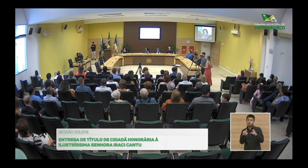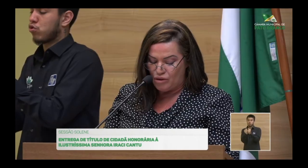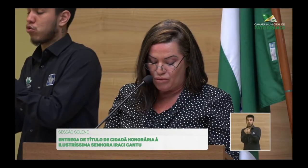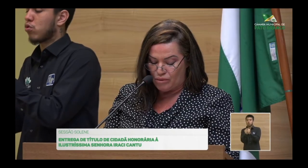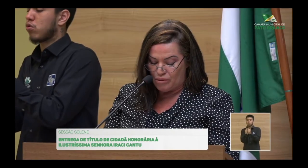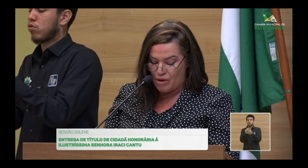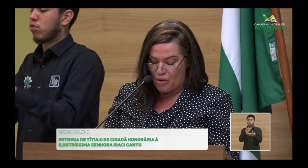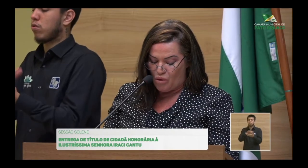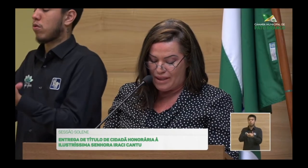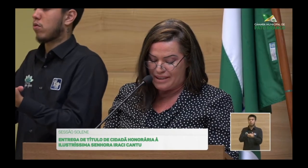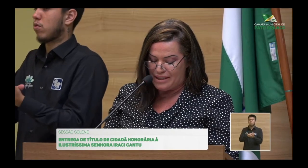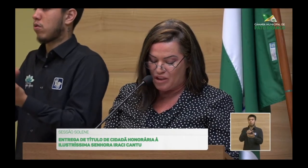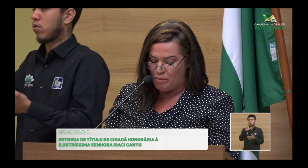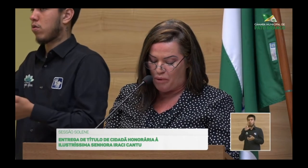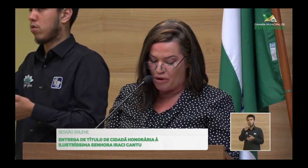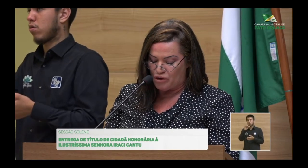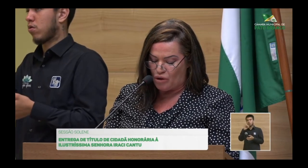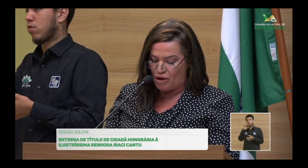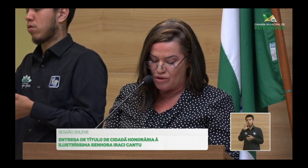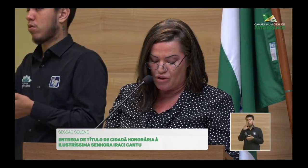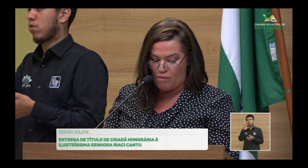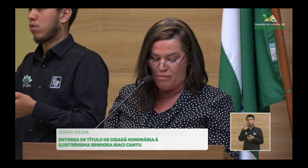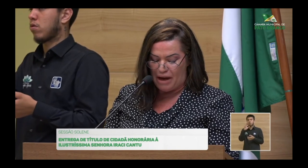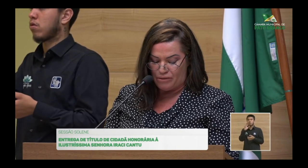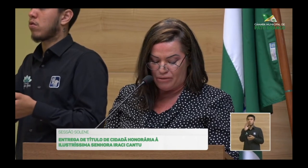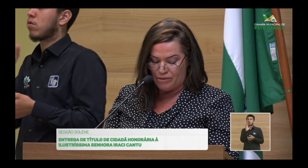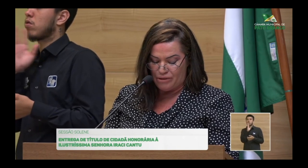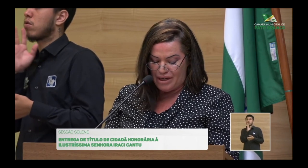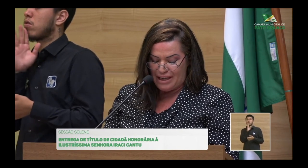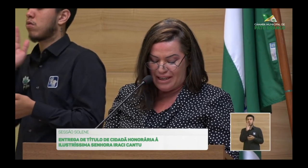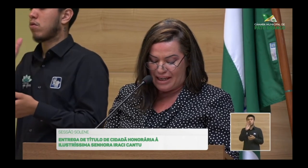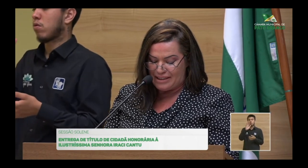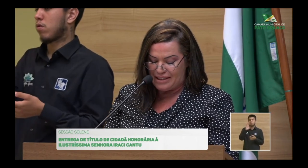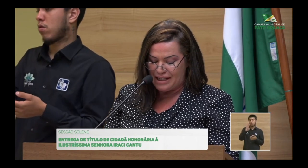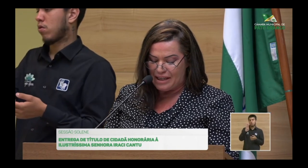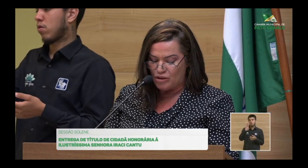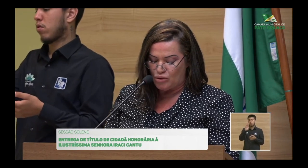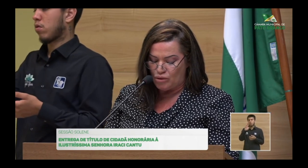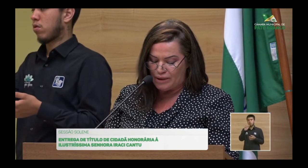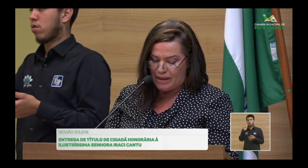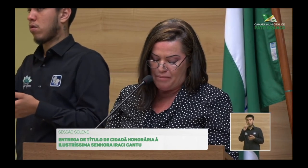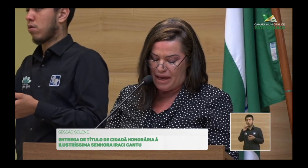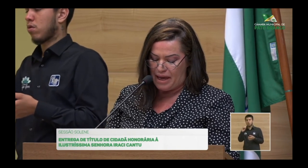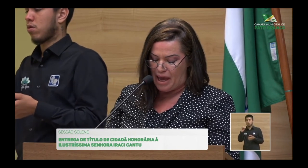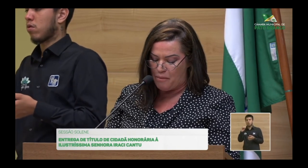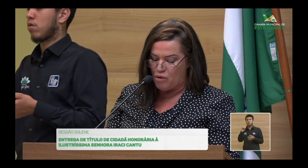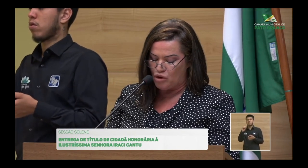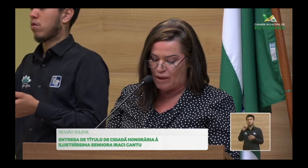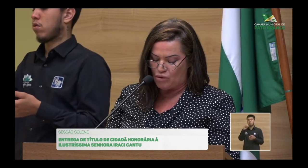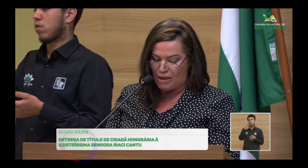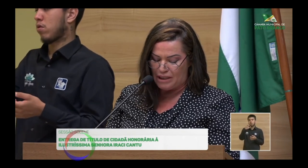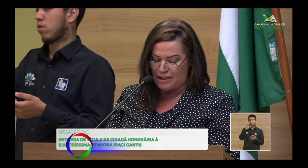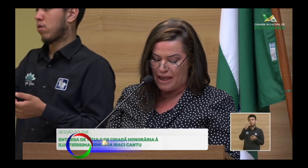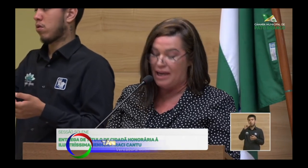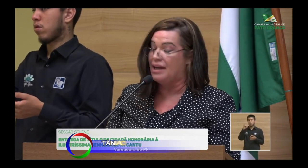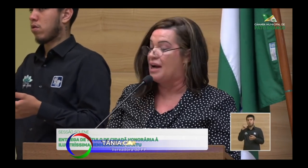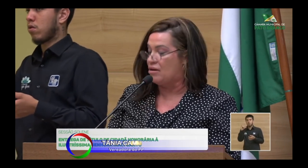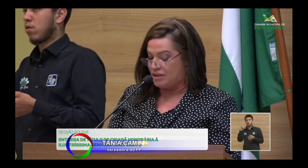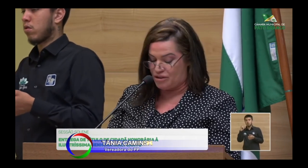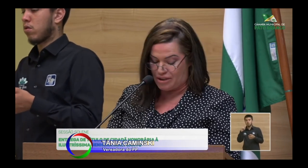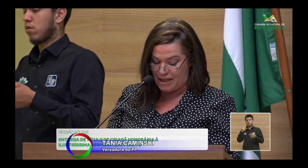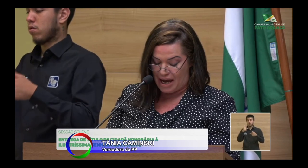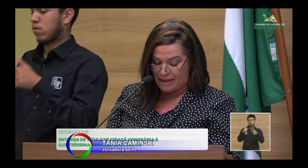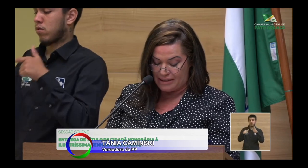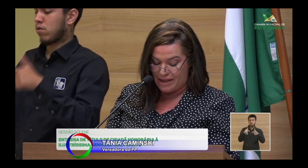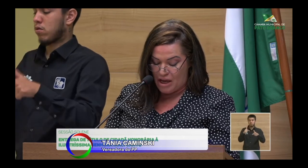vereadora Tânia Kaminski, do PP, presidente eleita para o ano que vem. Iracy Cantu também é muito atuante em